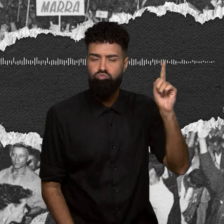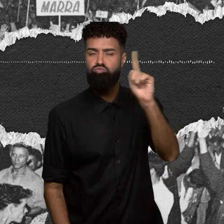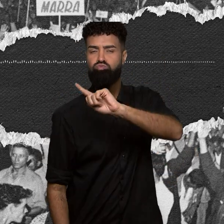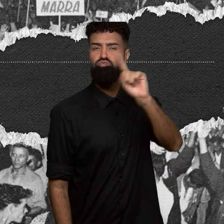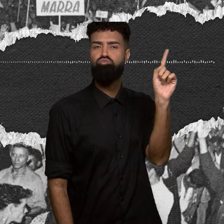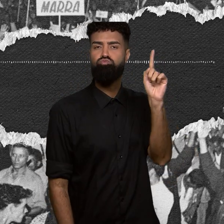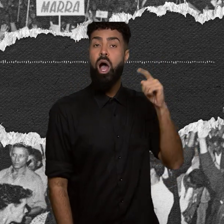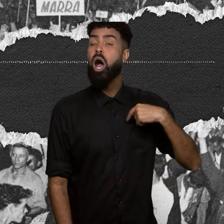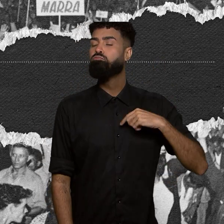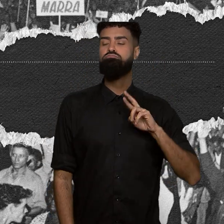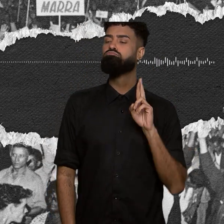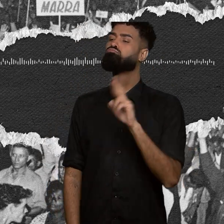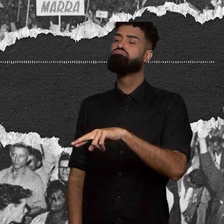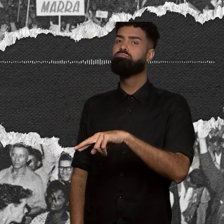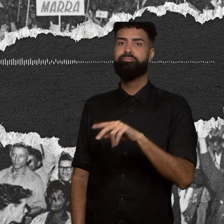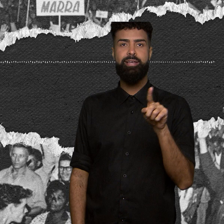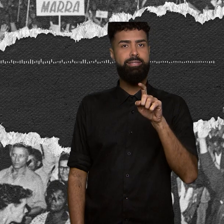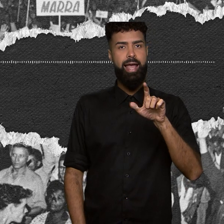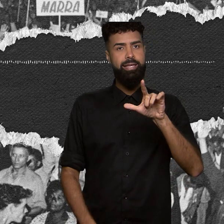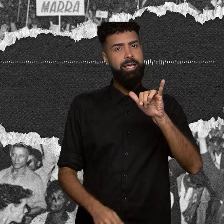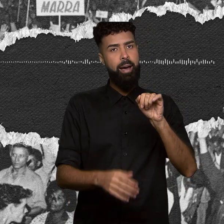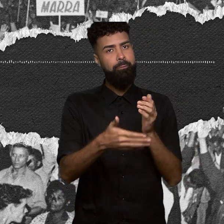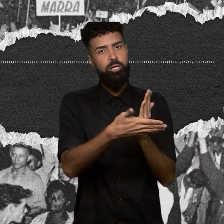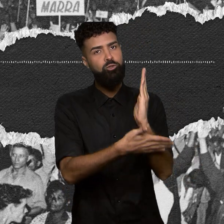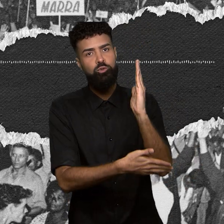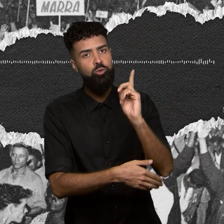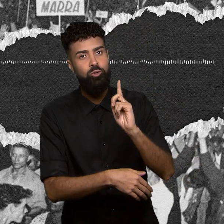reprovam a Zélia. Essa era a educação do Brasil.